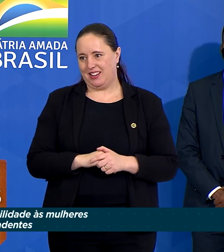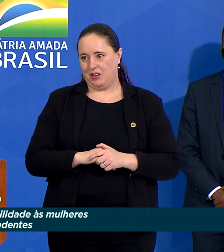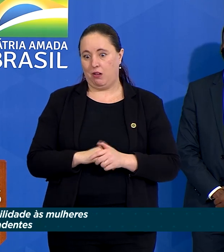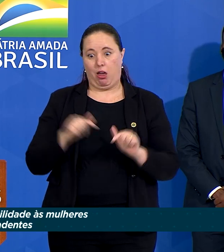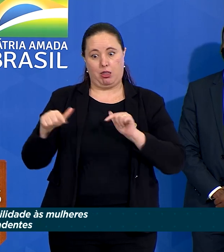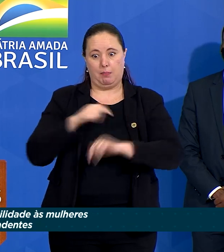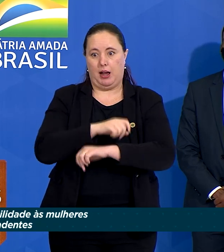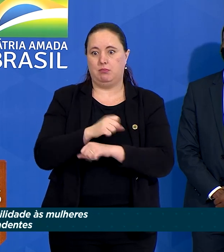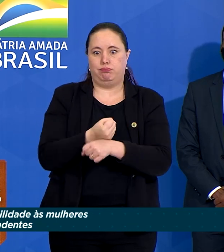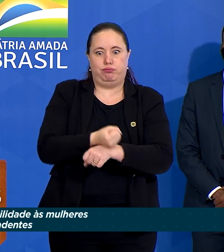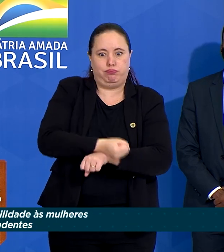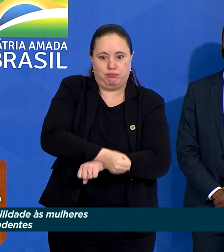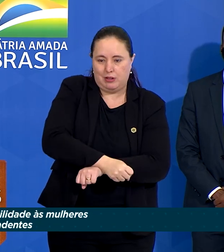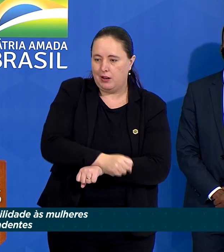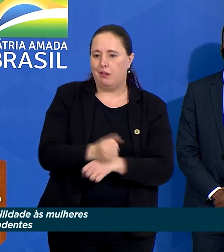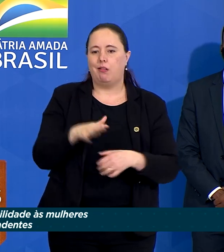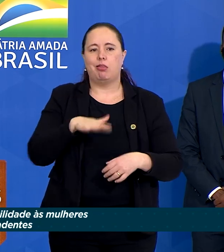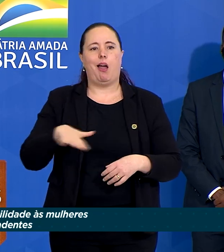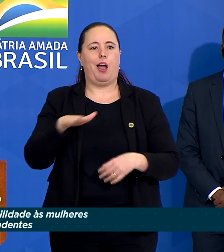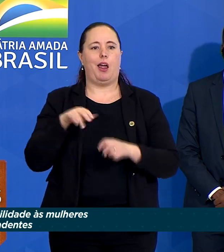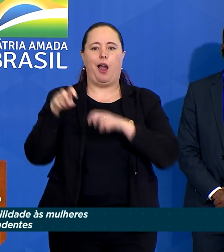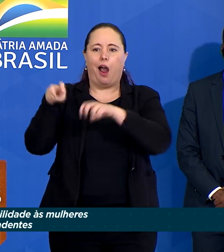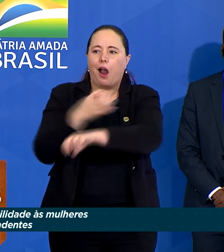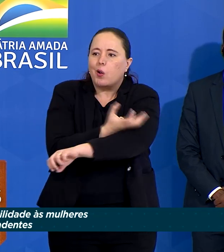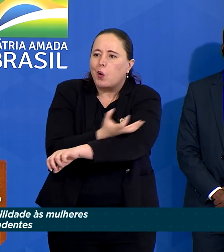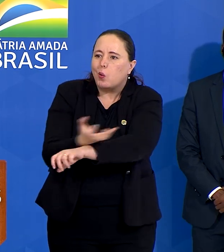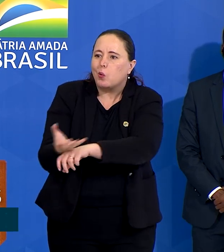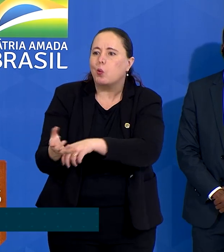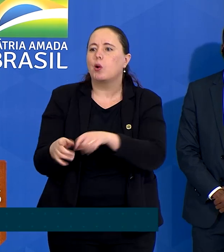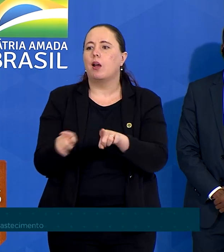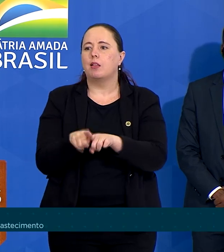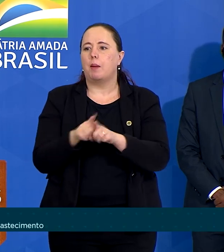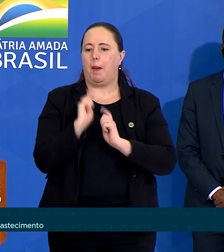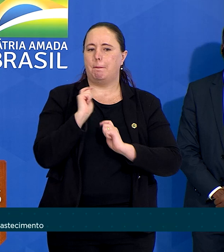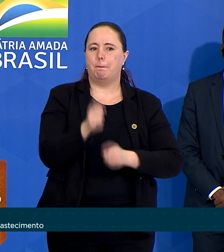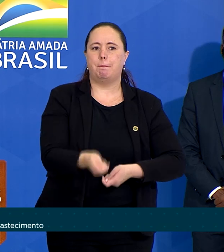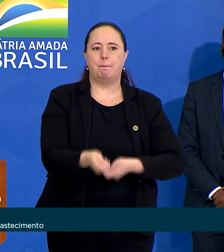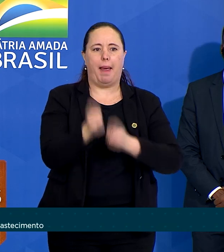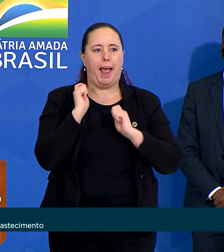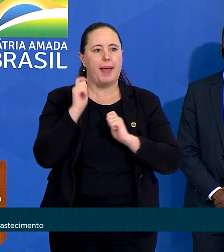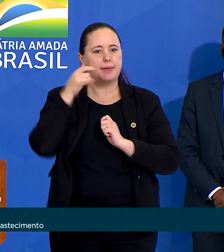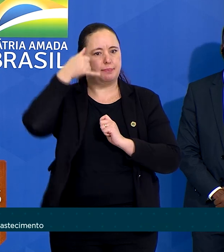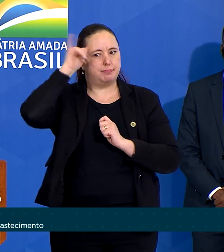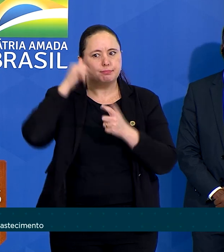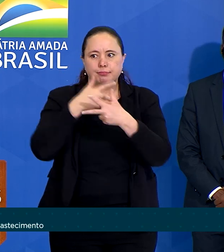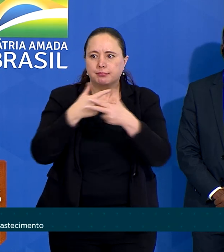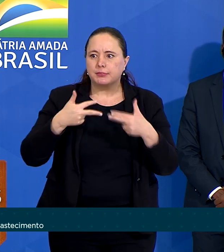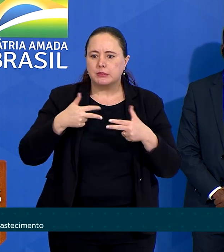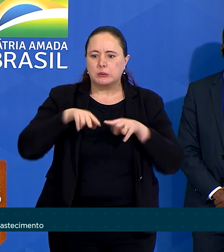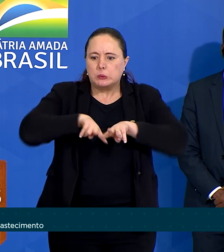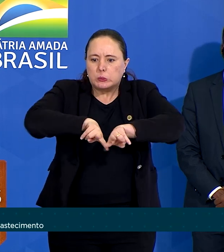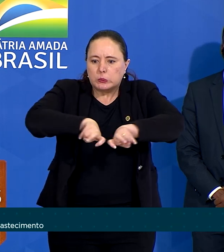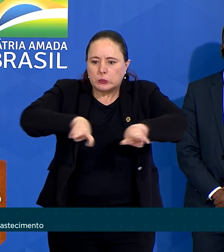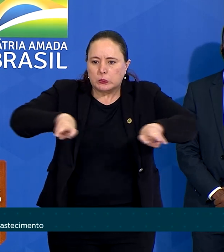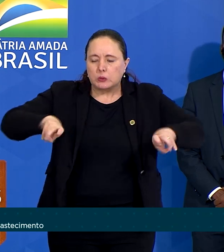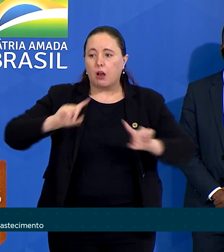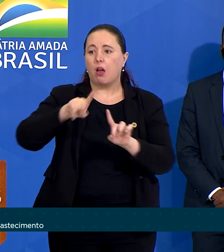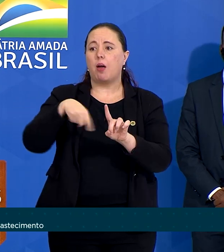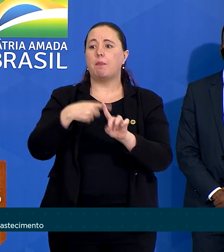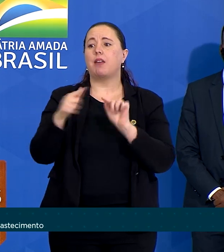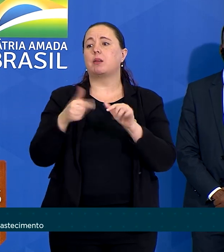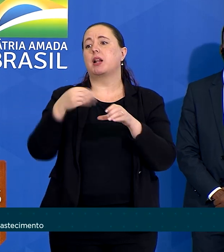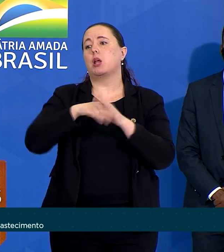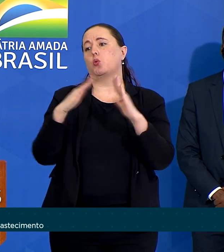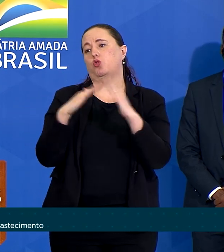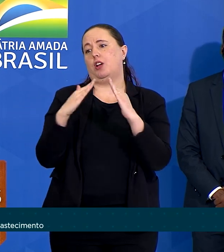atividades produtivas, seja na agricultura, na pecuária, na pesca ou no extrativismo, quanto no trabalho doméstico,